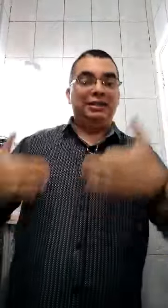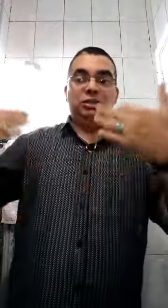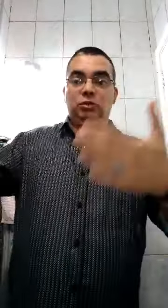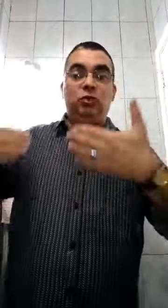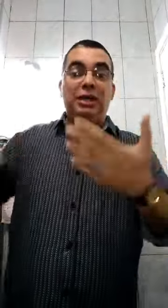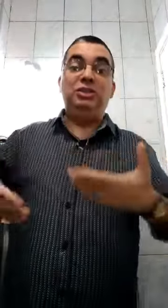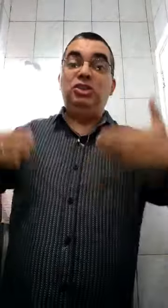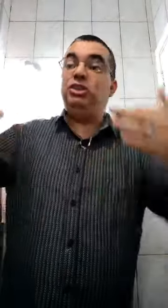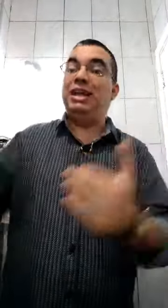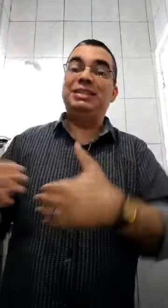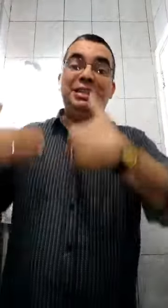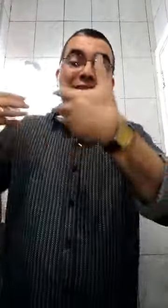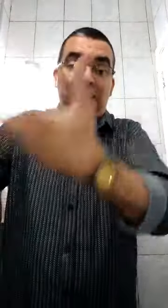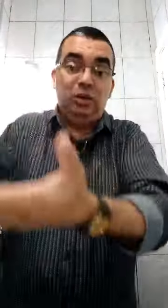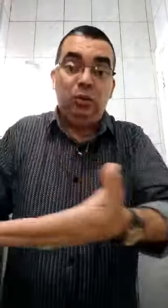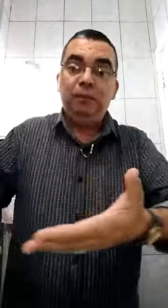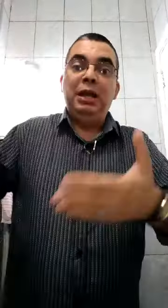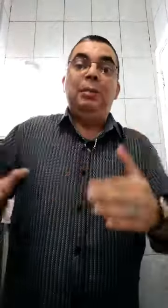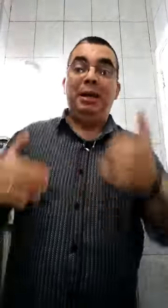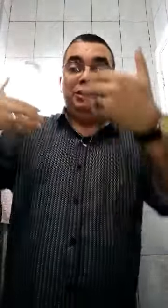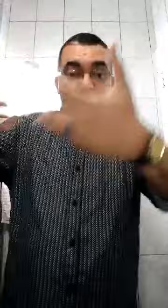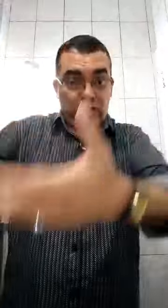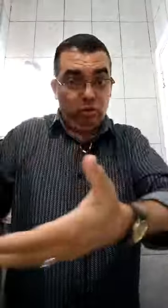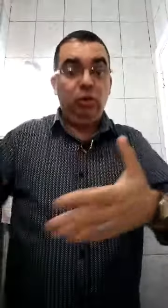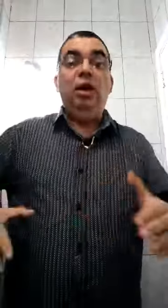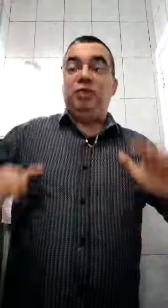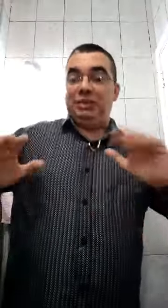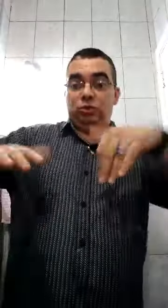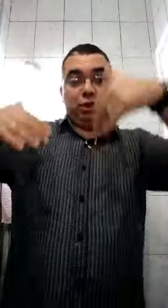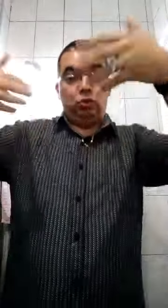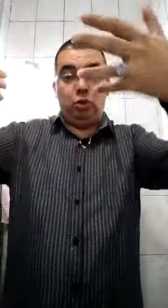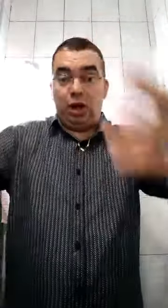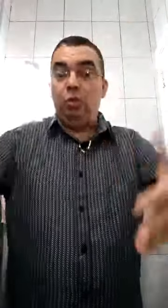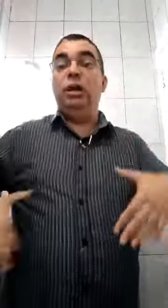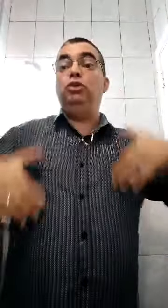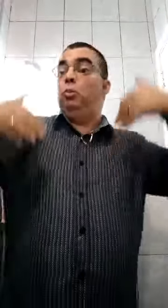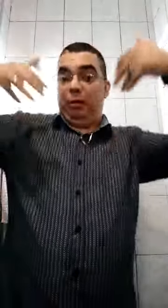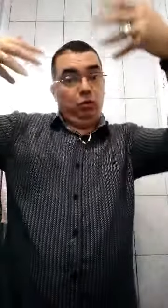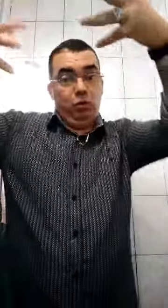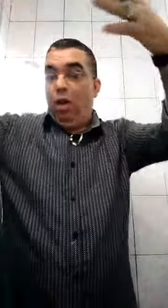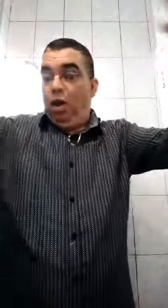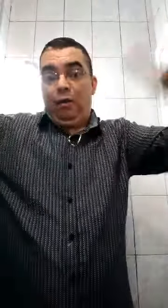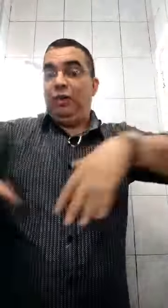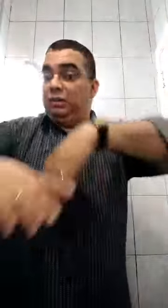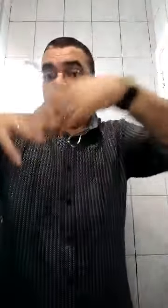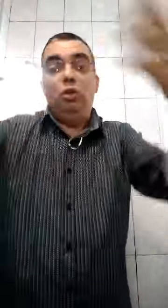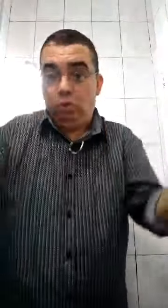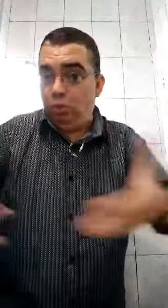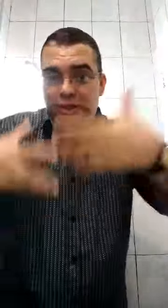está sentindo vontade de estar se deitando, beijando, fazendo sexo oral, chupando, fazendo tudo que